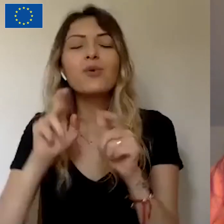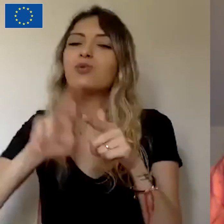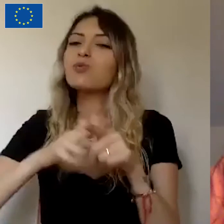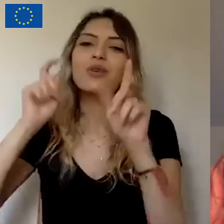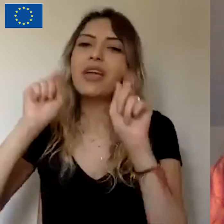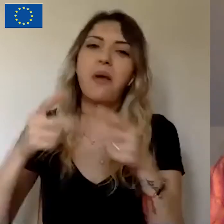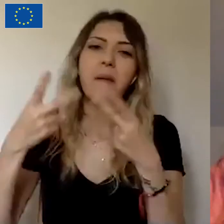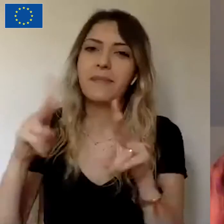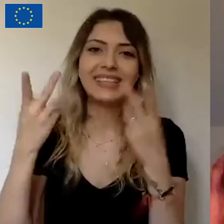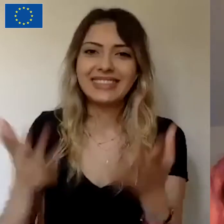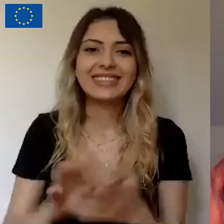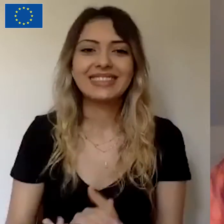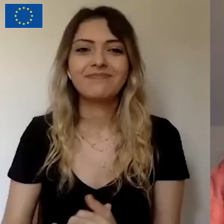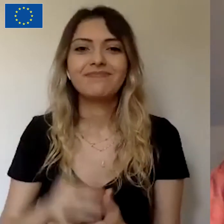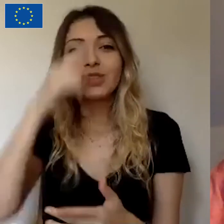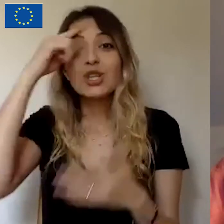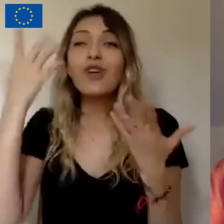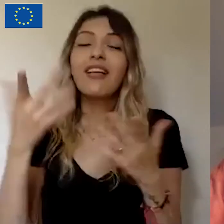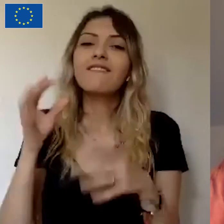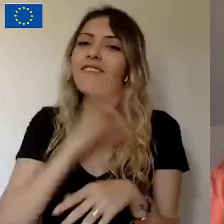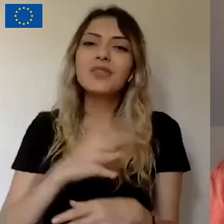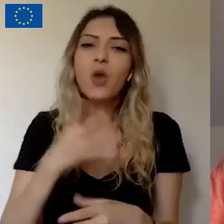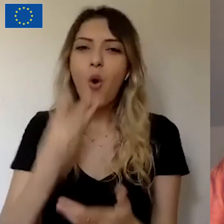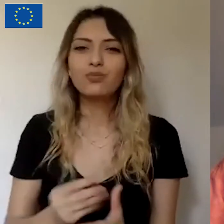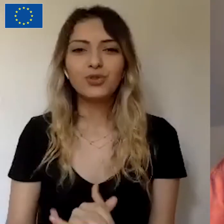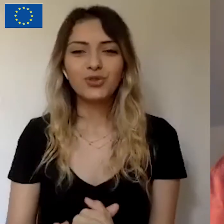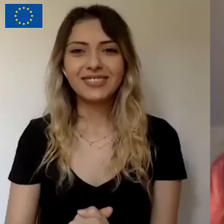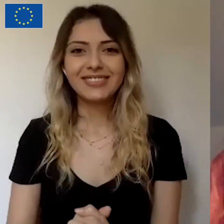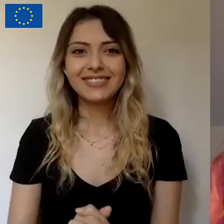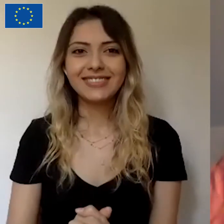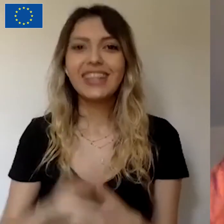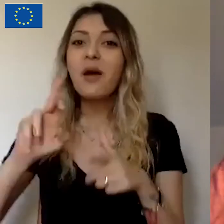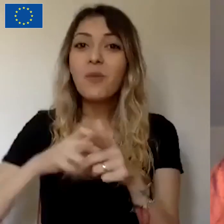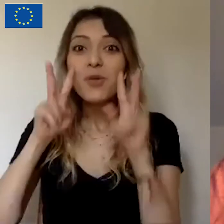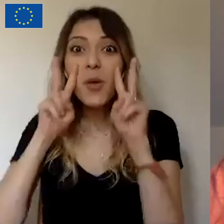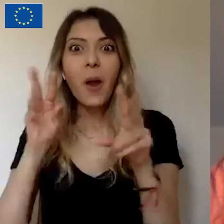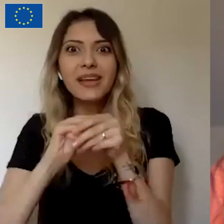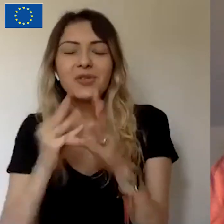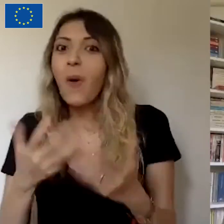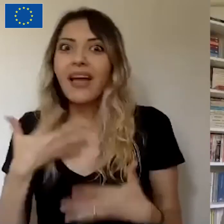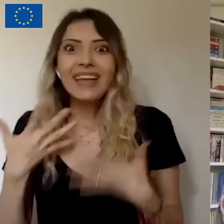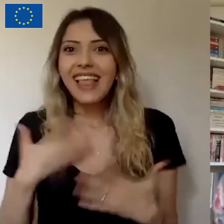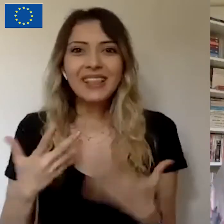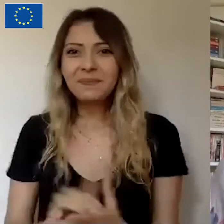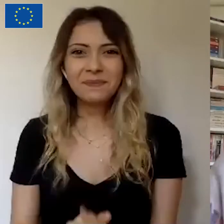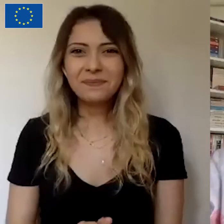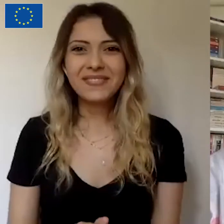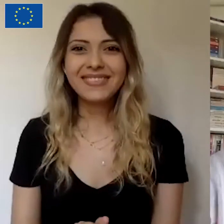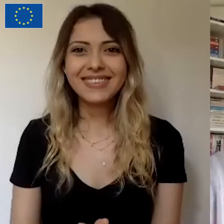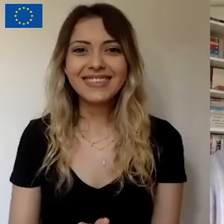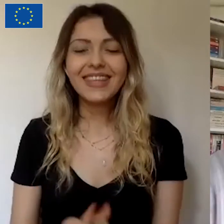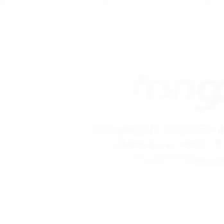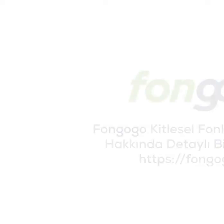Umarım faydalı olmuştur bu sohbet. Projelerinizi görmek için sabırsızlıkla bekliyorum. Çok